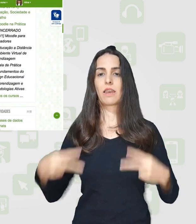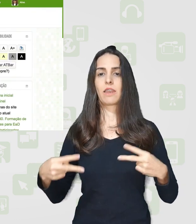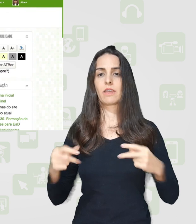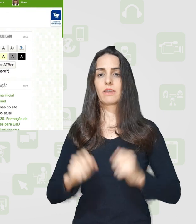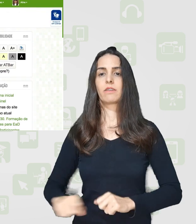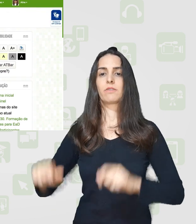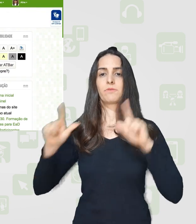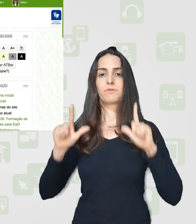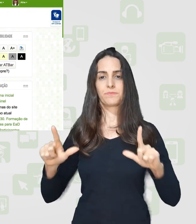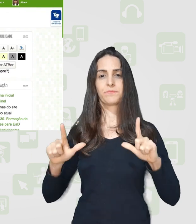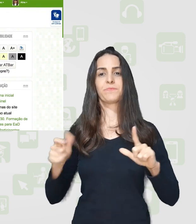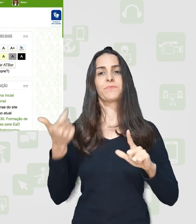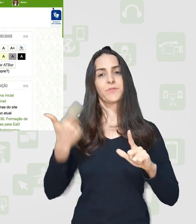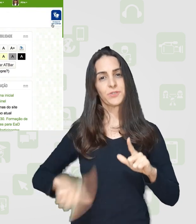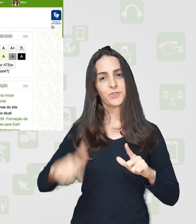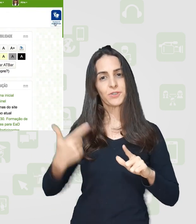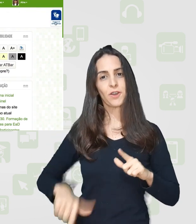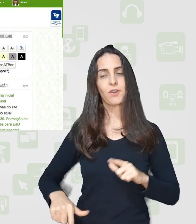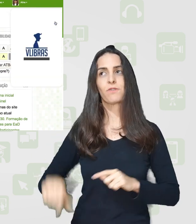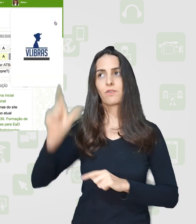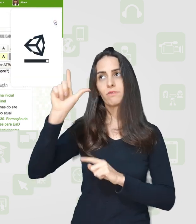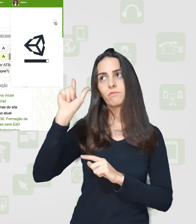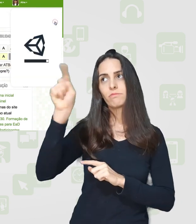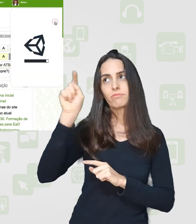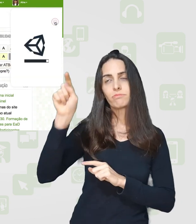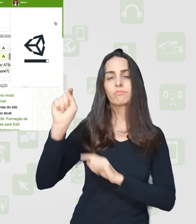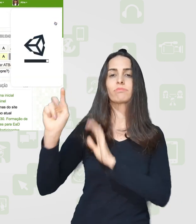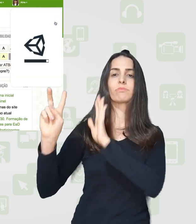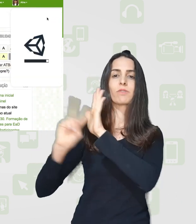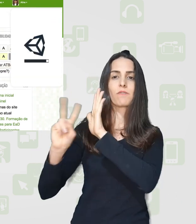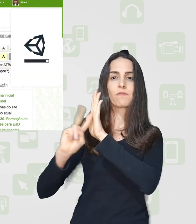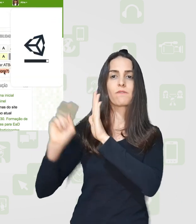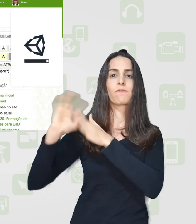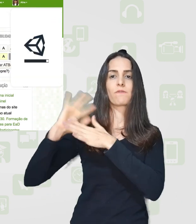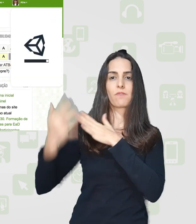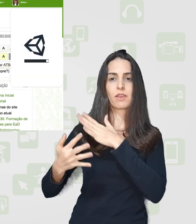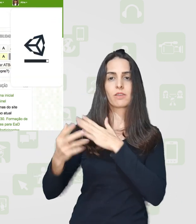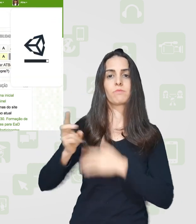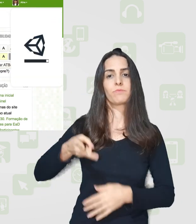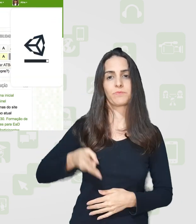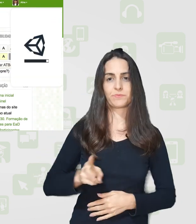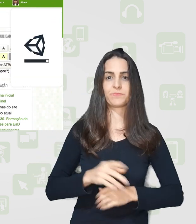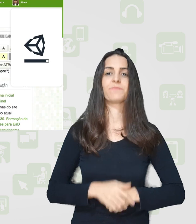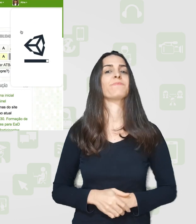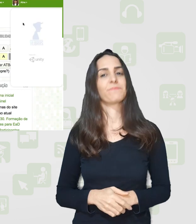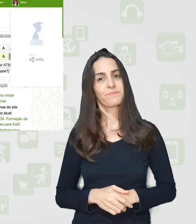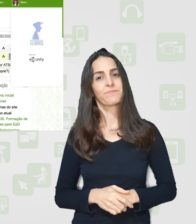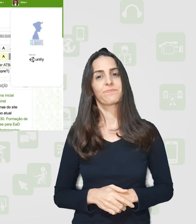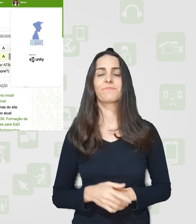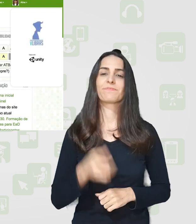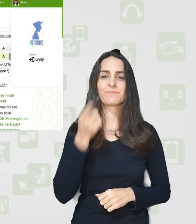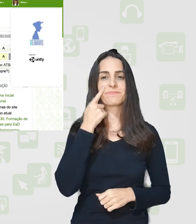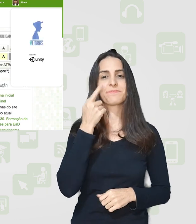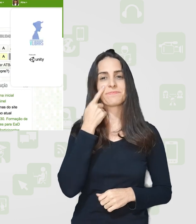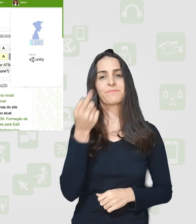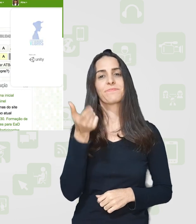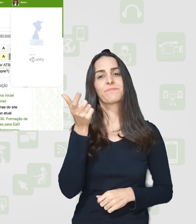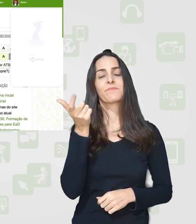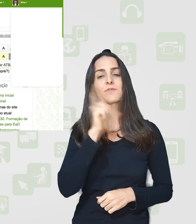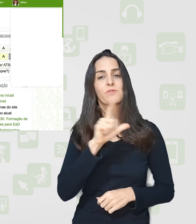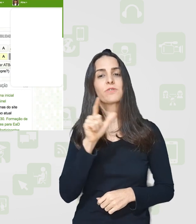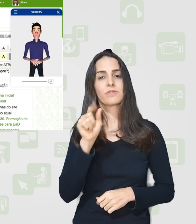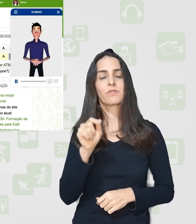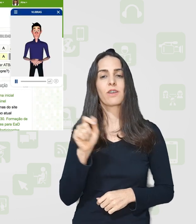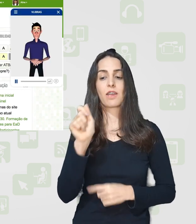e clicar no link normalmente e vir aqui e habilitar de novo e continuar. Então vejam